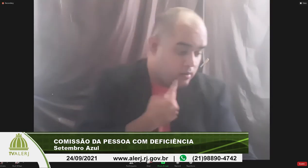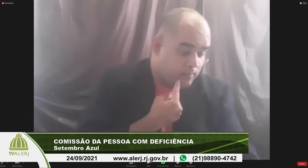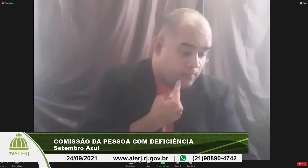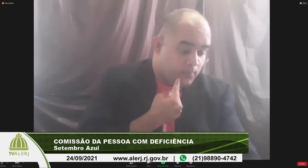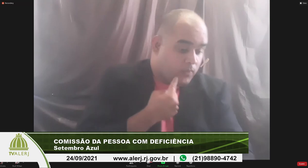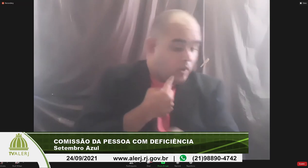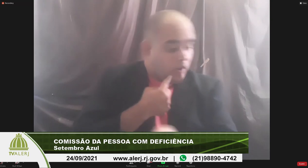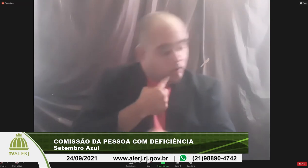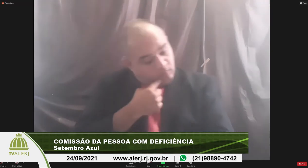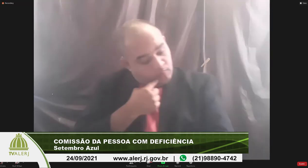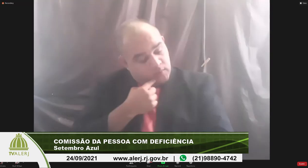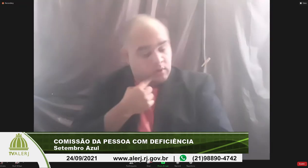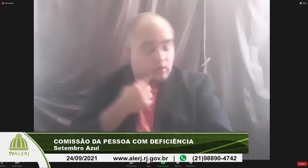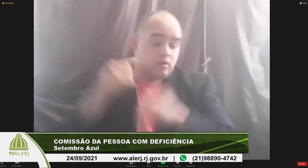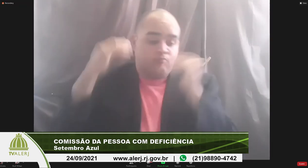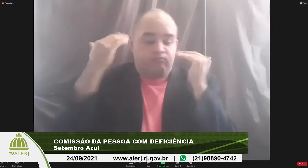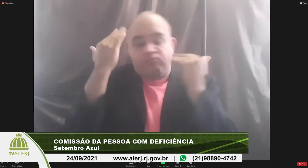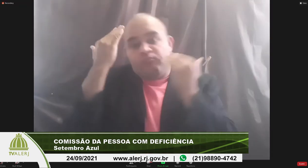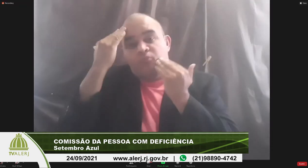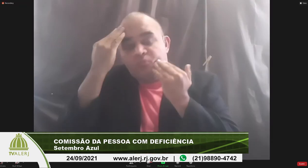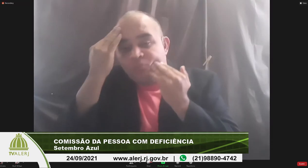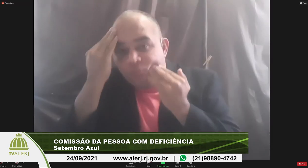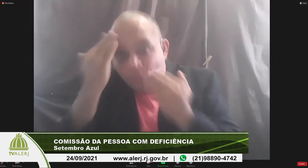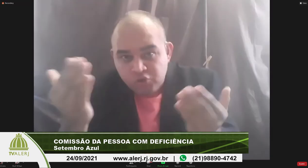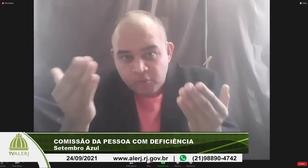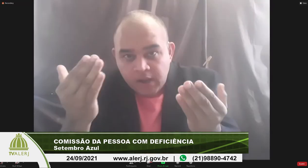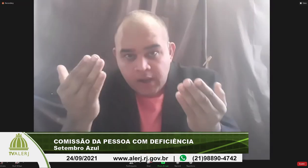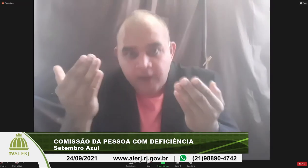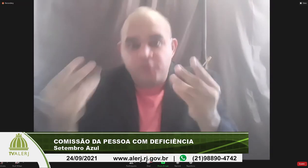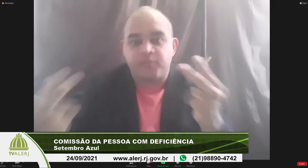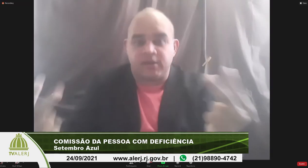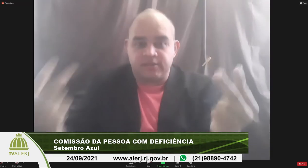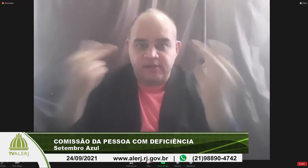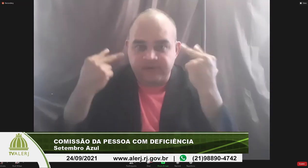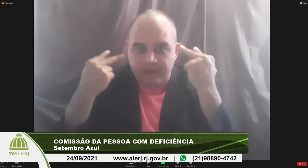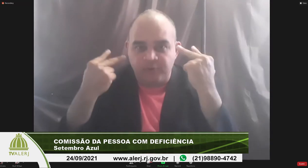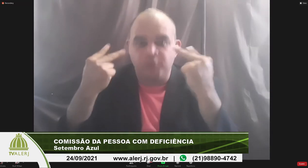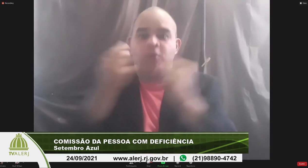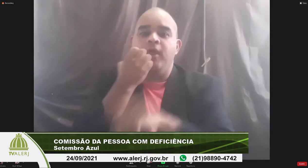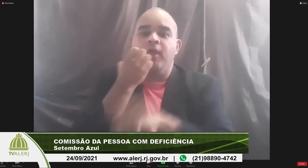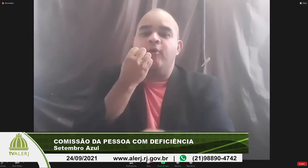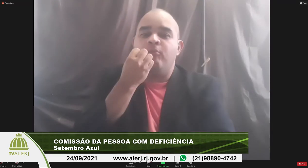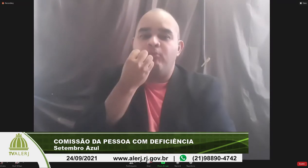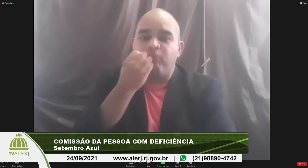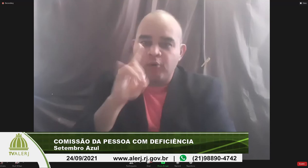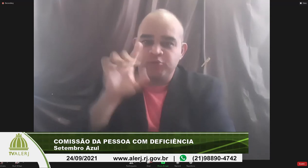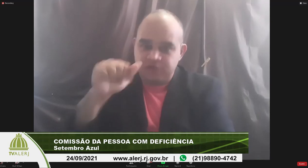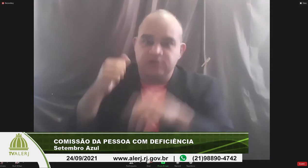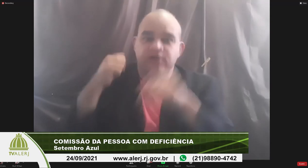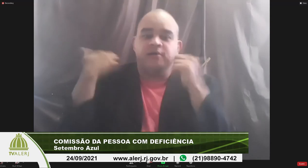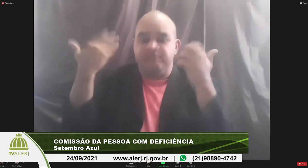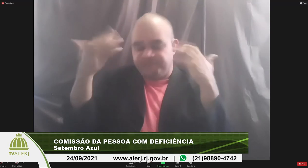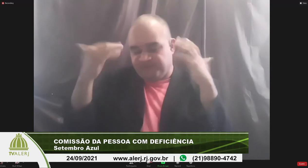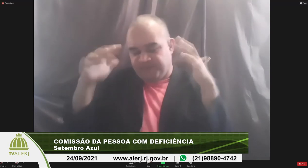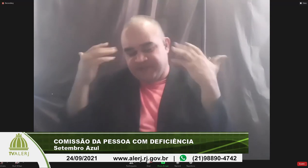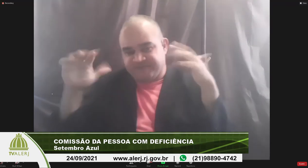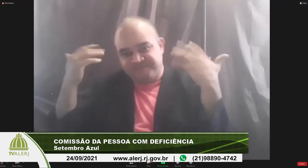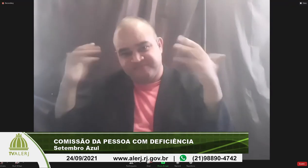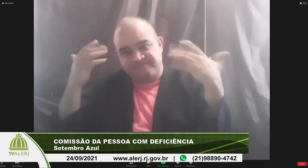e muito obrigado pela atenção bom dia